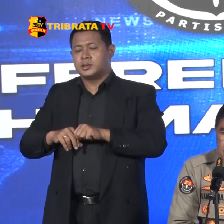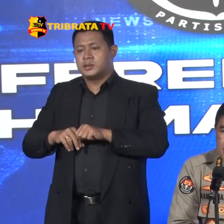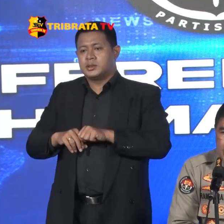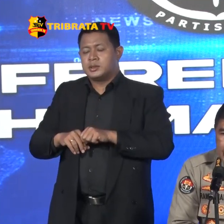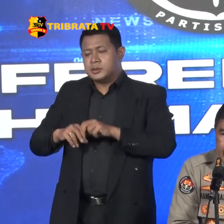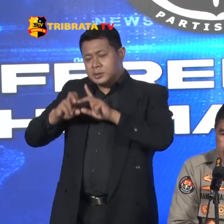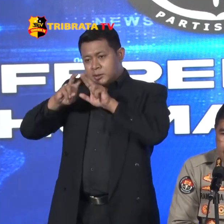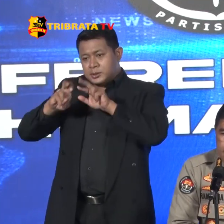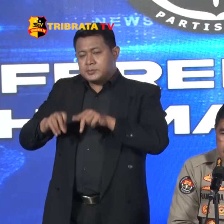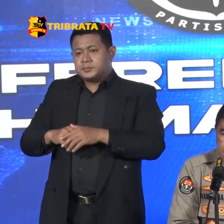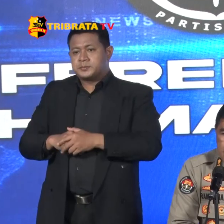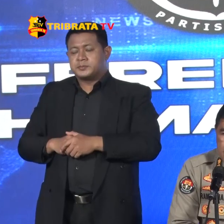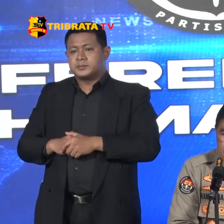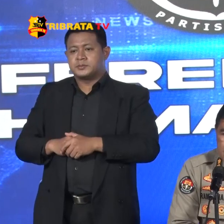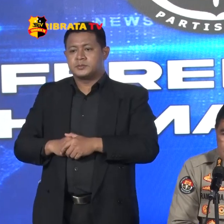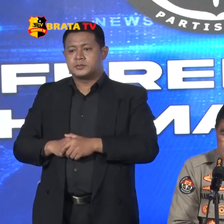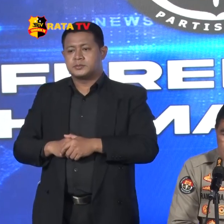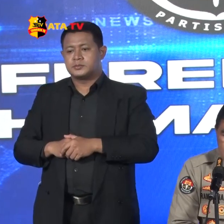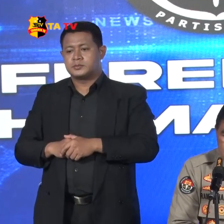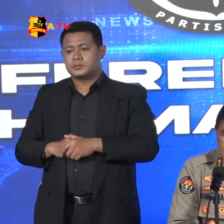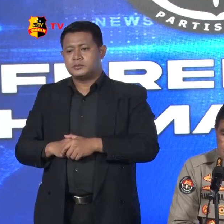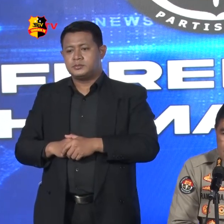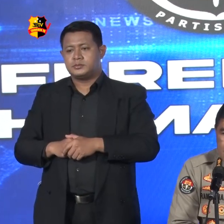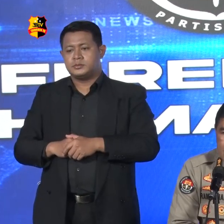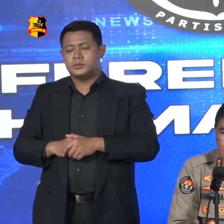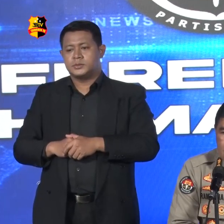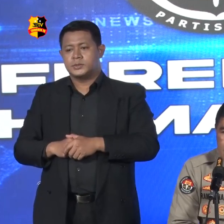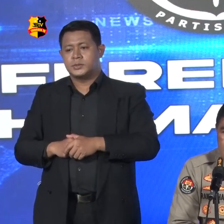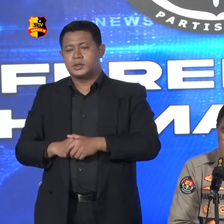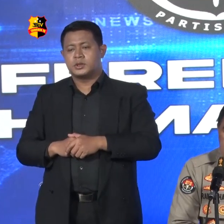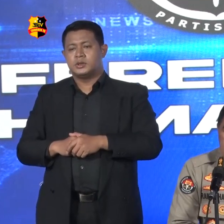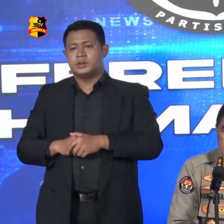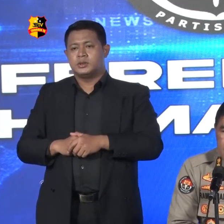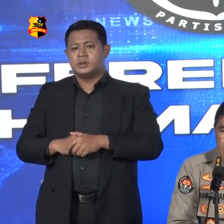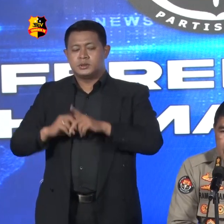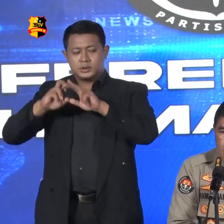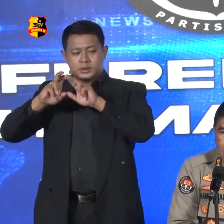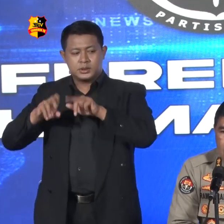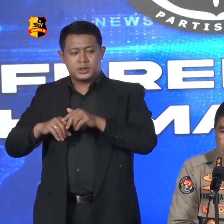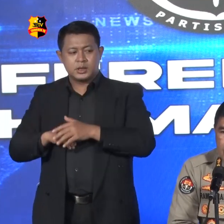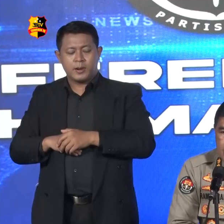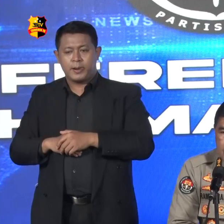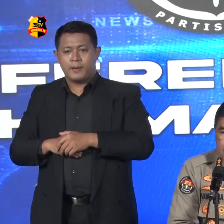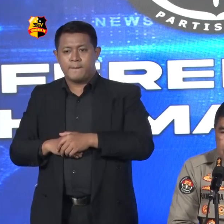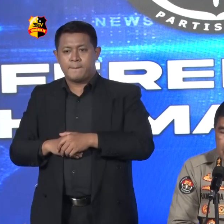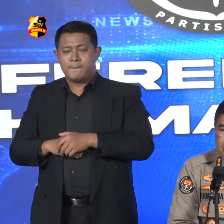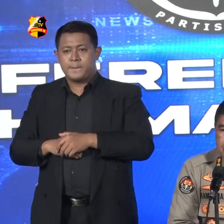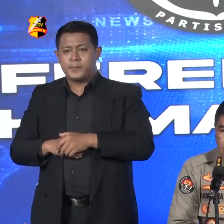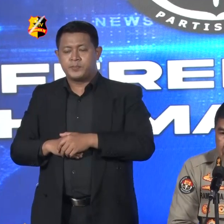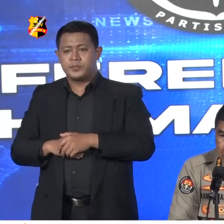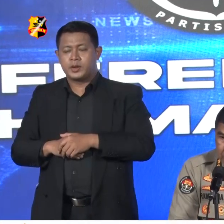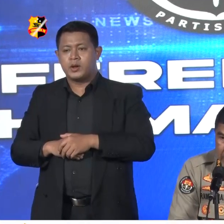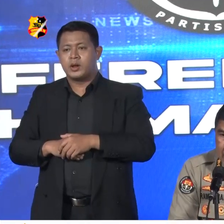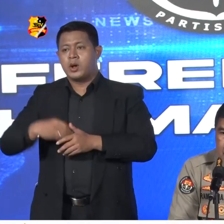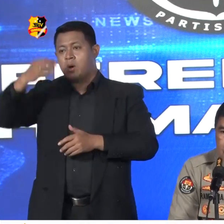Penyidikan Masih Dilakukan Penyidikan Oleh Bid